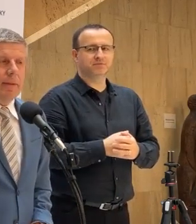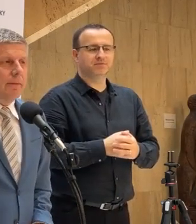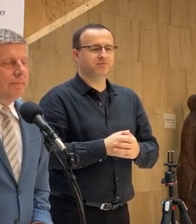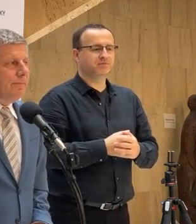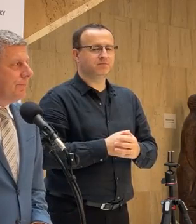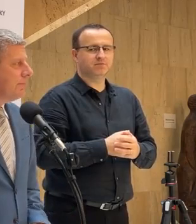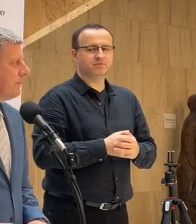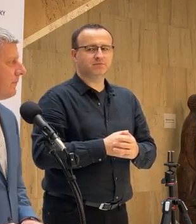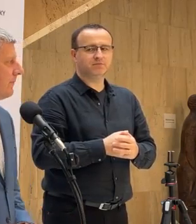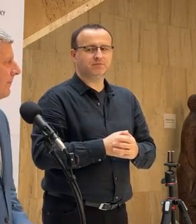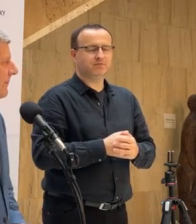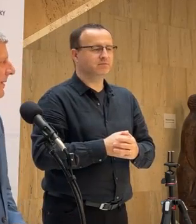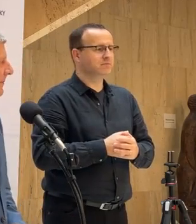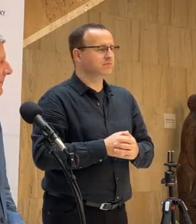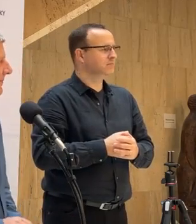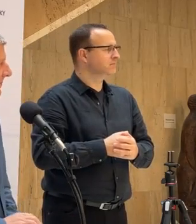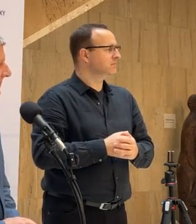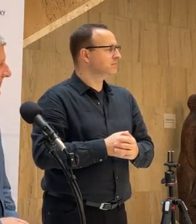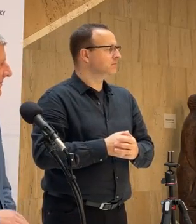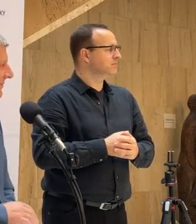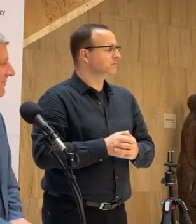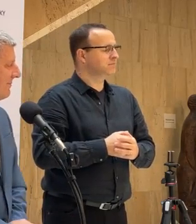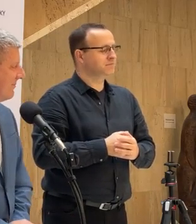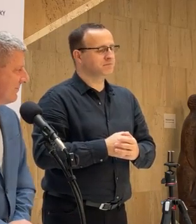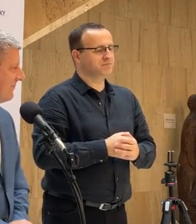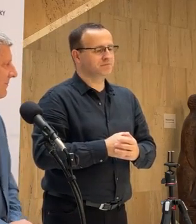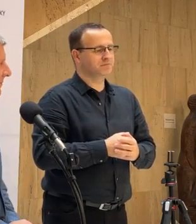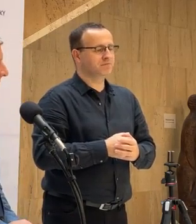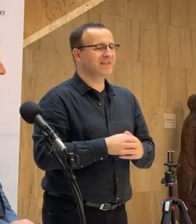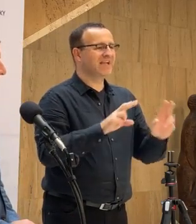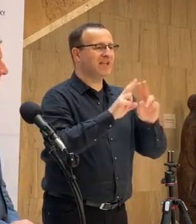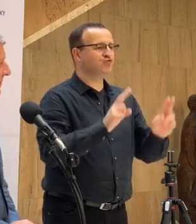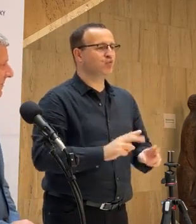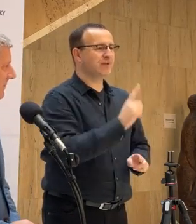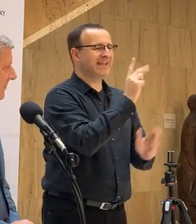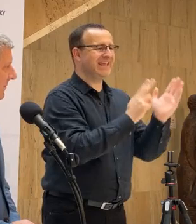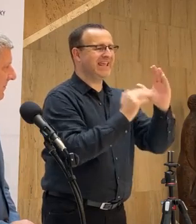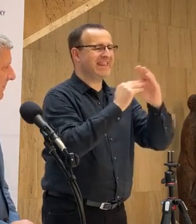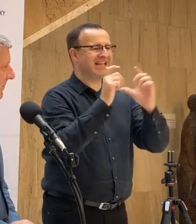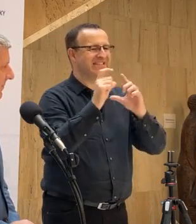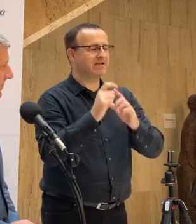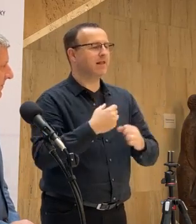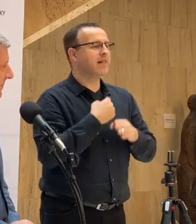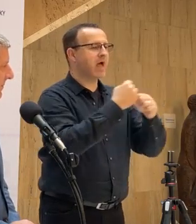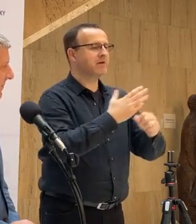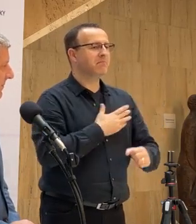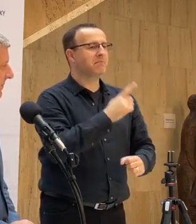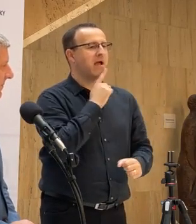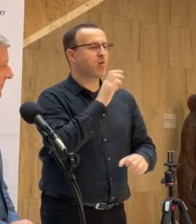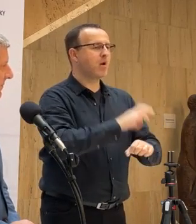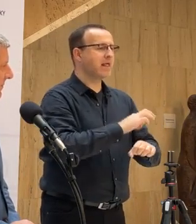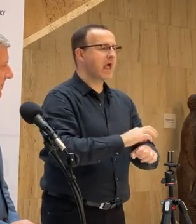Pán minister, Inštitút Inés navrhuje, vzhľadom na to, že máme málo lekárov, aby bol